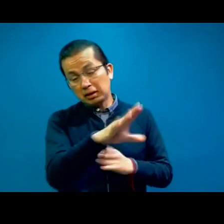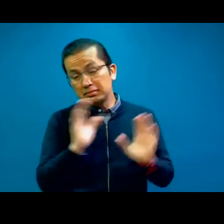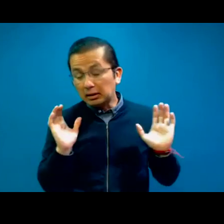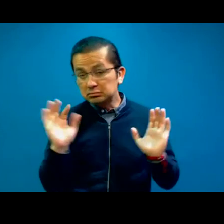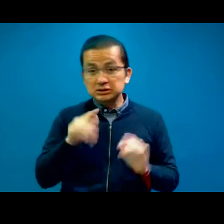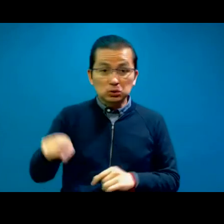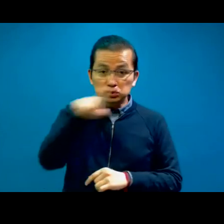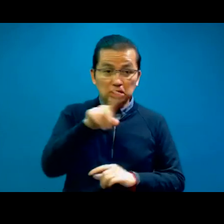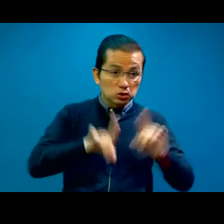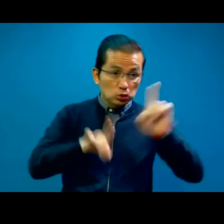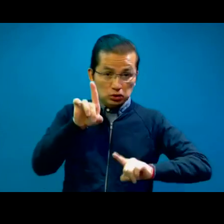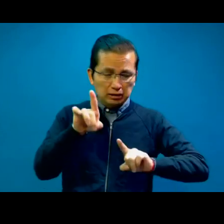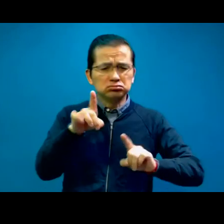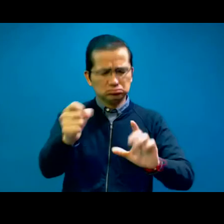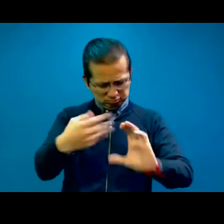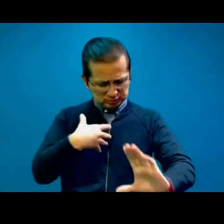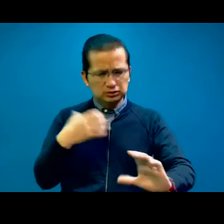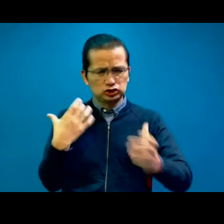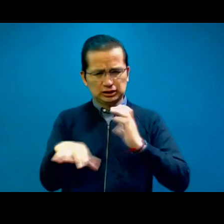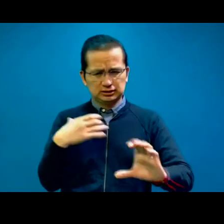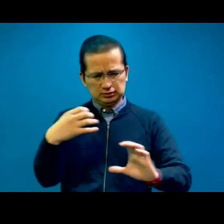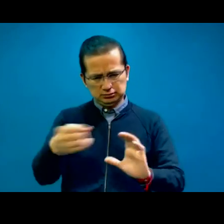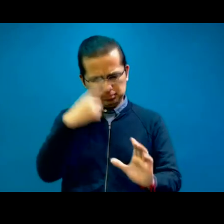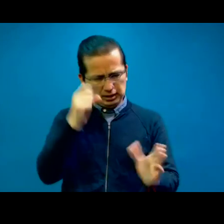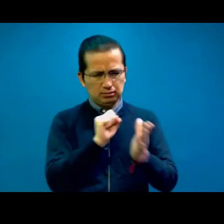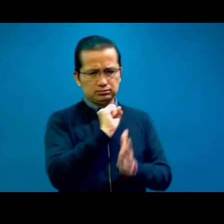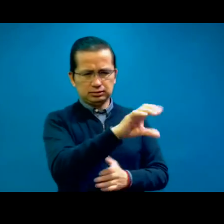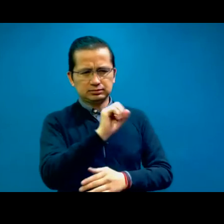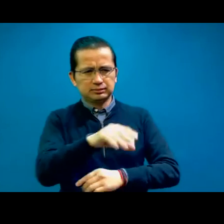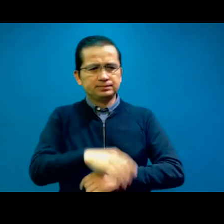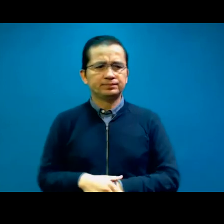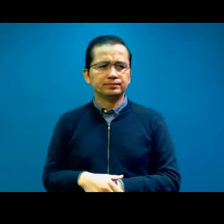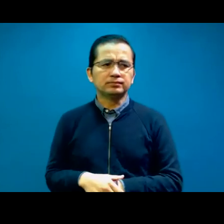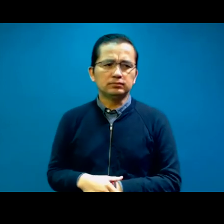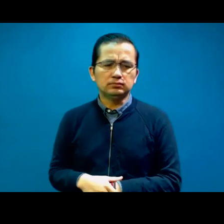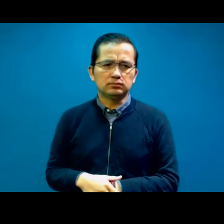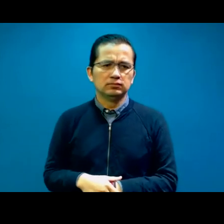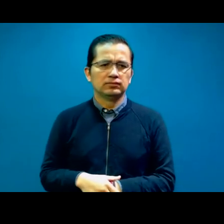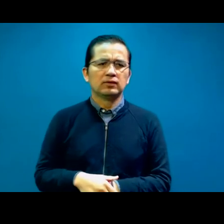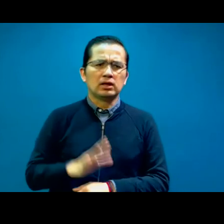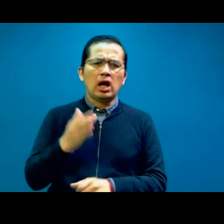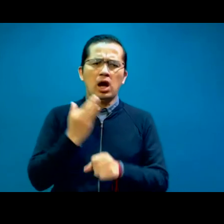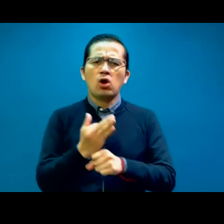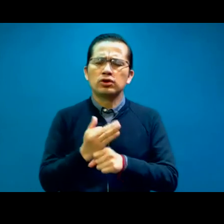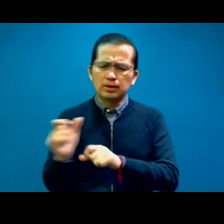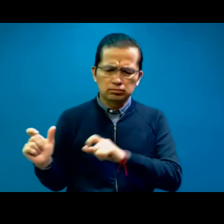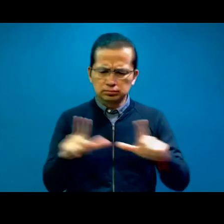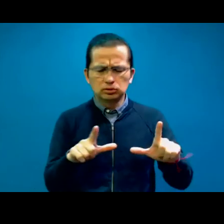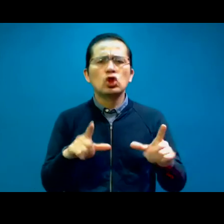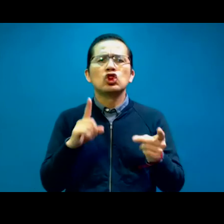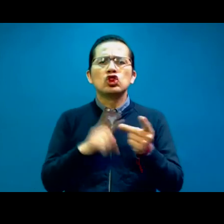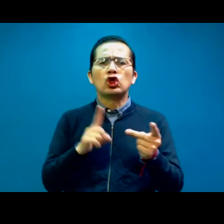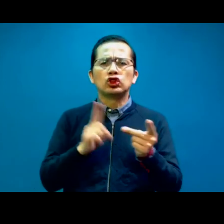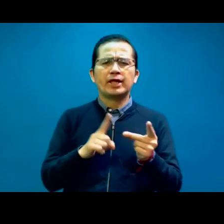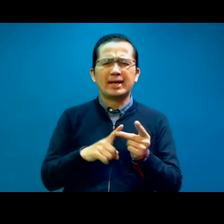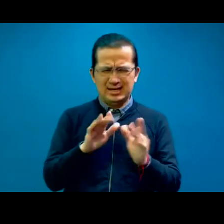llegar. Ya me hicieron favor también de compartir, este, donde va a estar la presentación del libro en una hora del